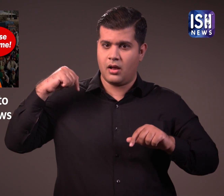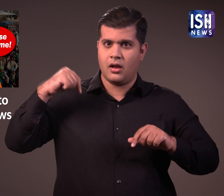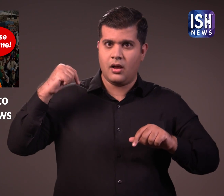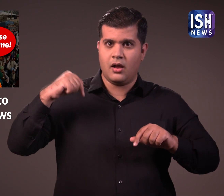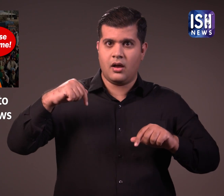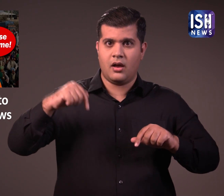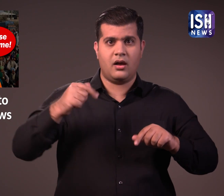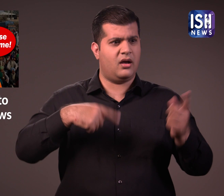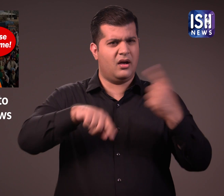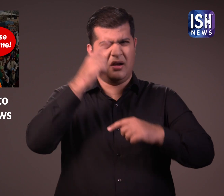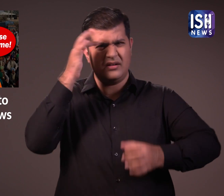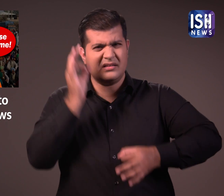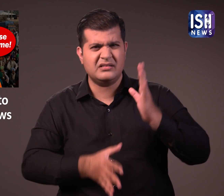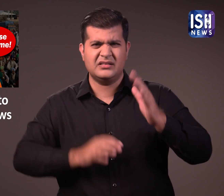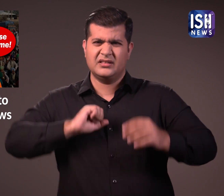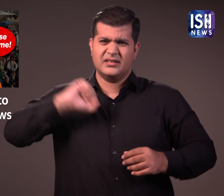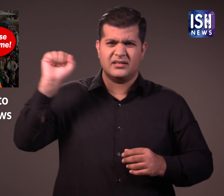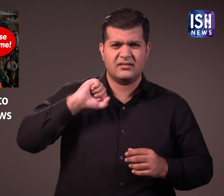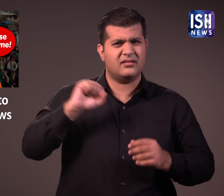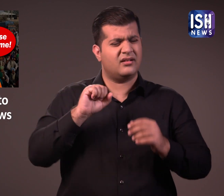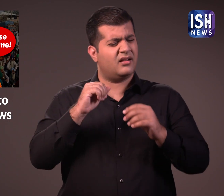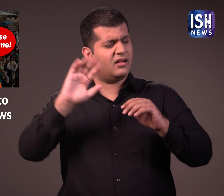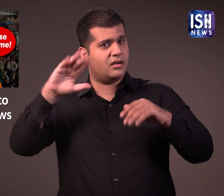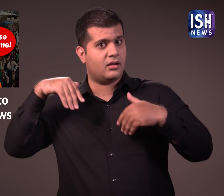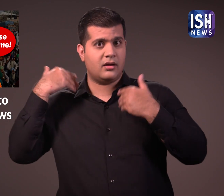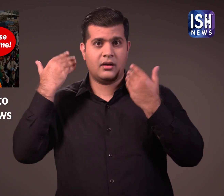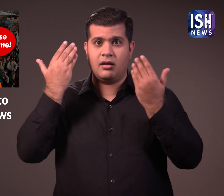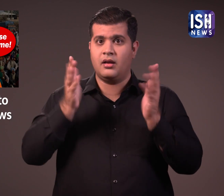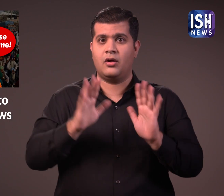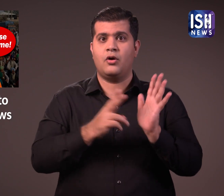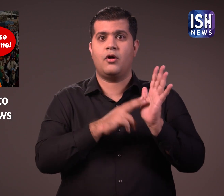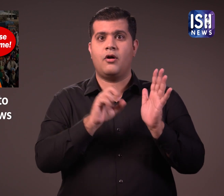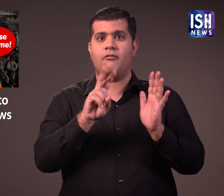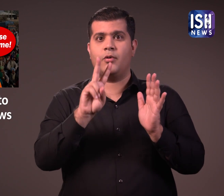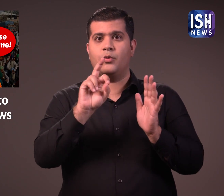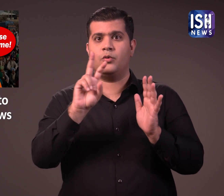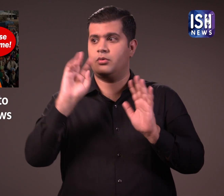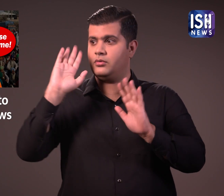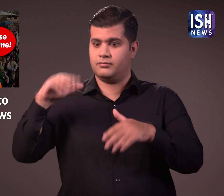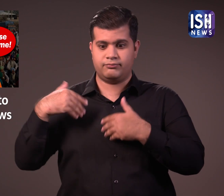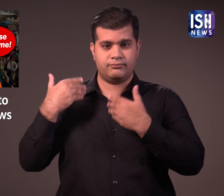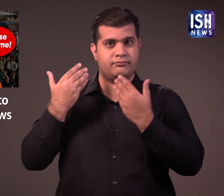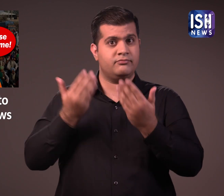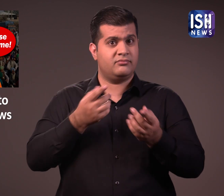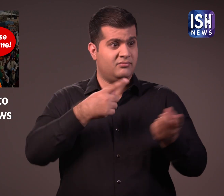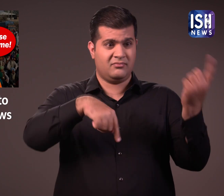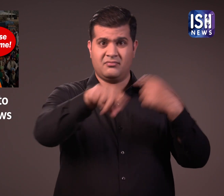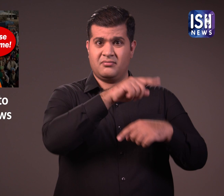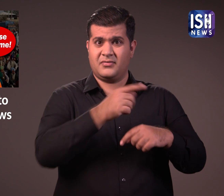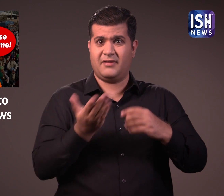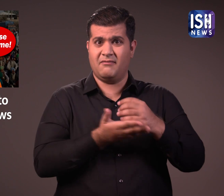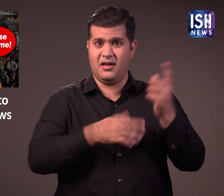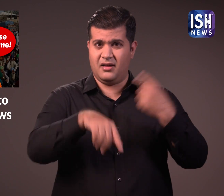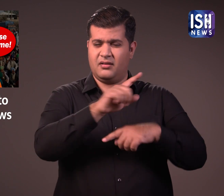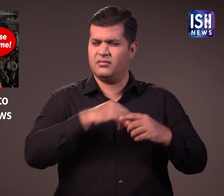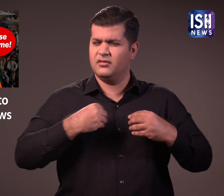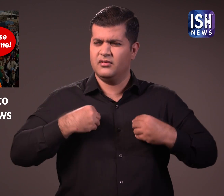22 नवेंबर से अब तक कई बैठके हुई, विरोध प्रदर्शन हुए और लोग गुस्ते में थे राजस्तान,